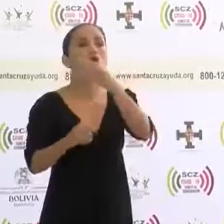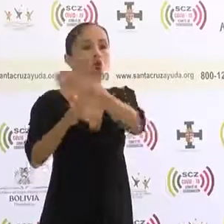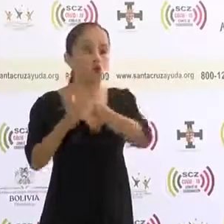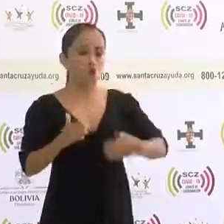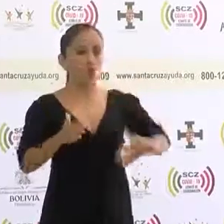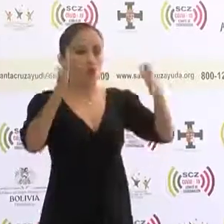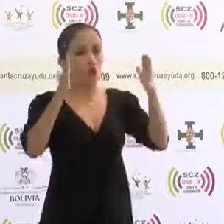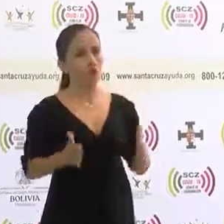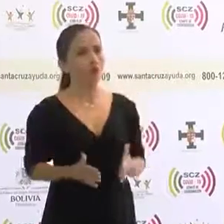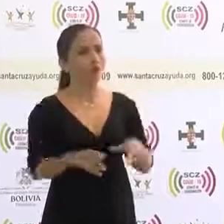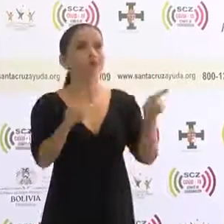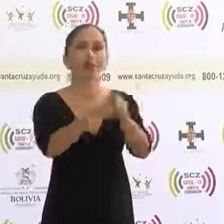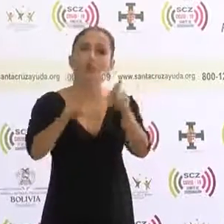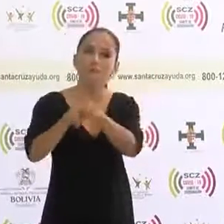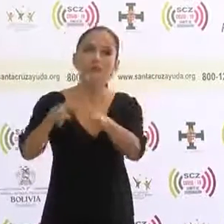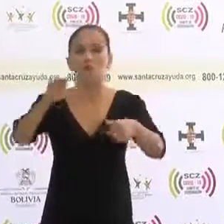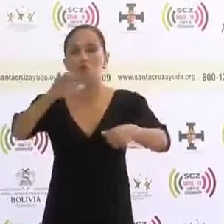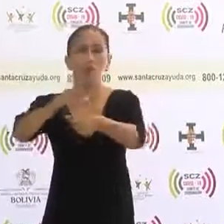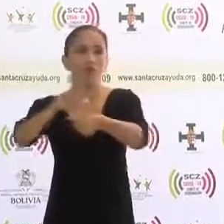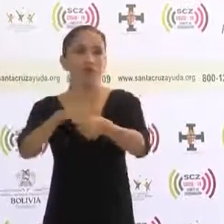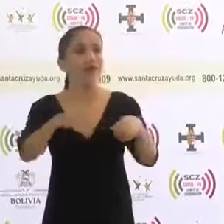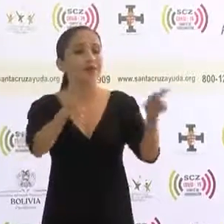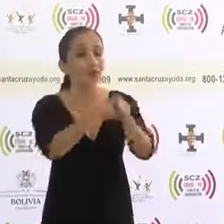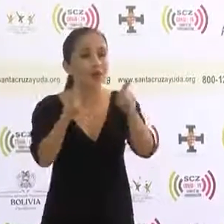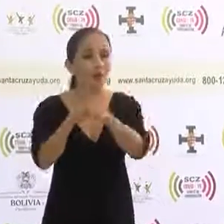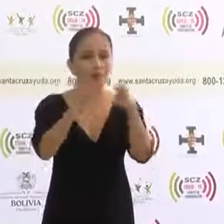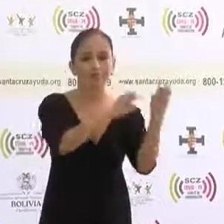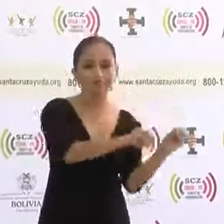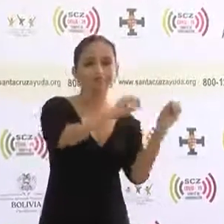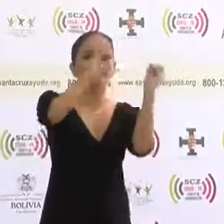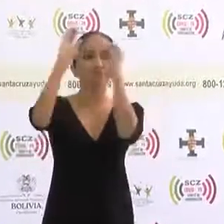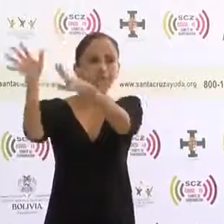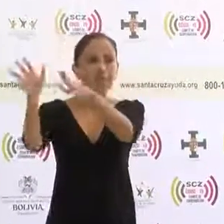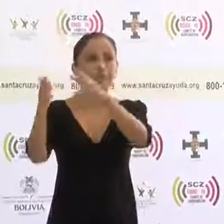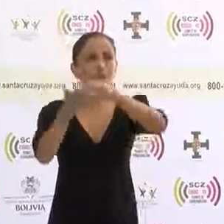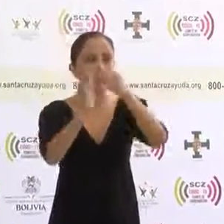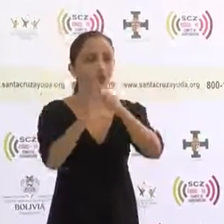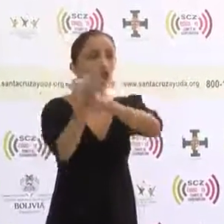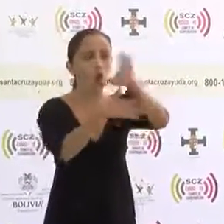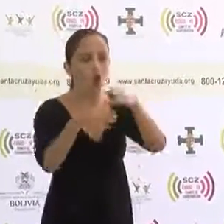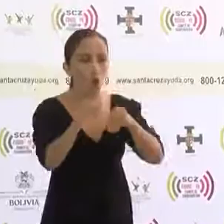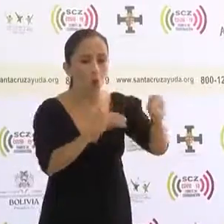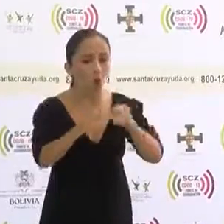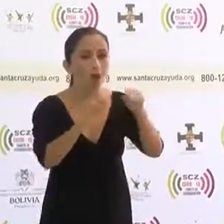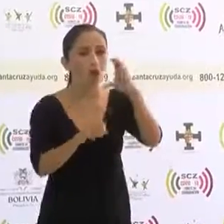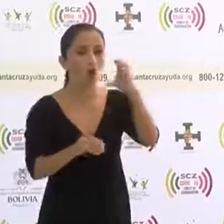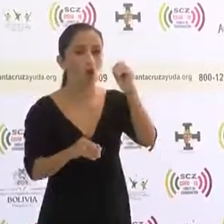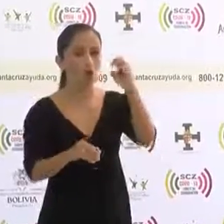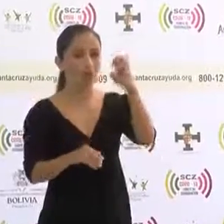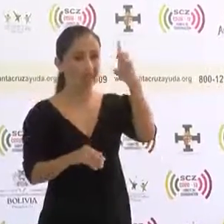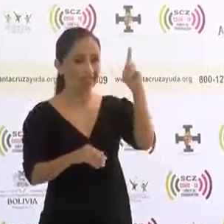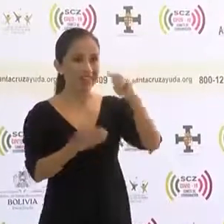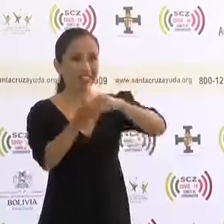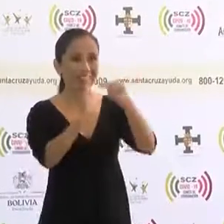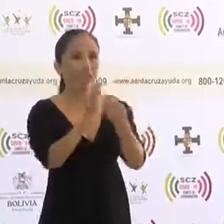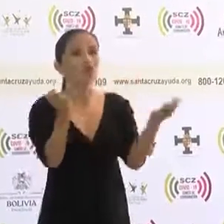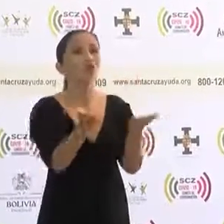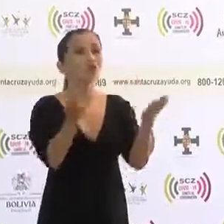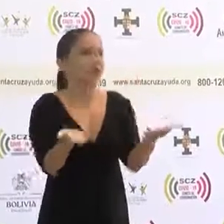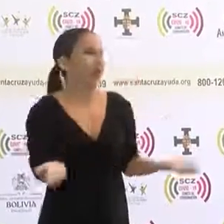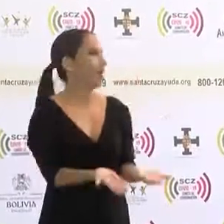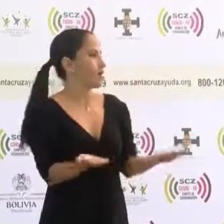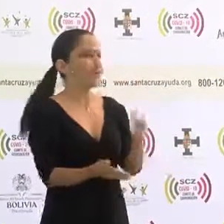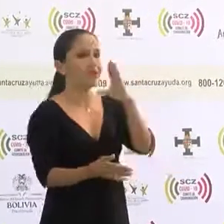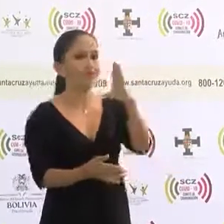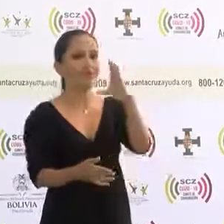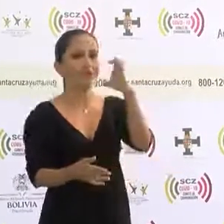departamento. Asimismo, se ha previsto el traslado provisional de la logística instalada en el COET al Centro